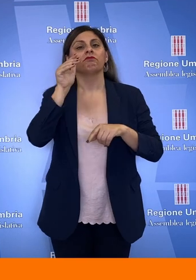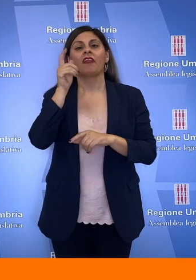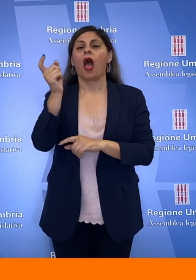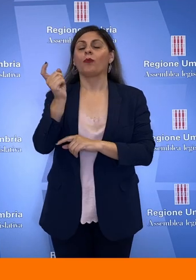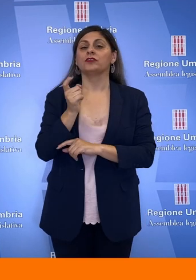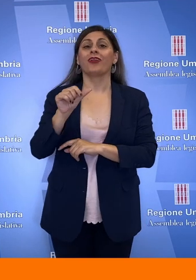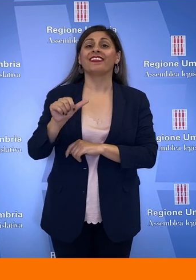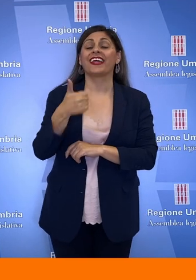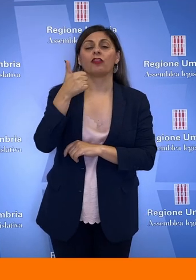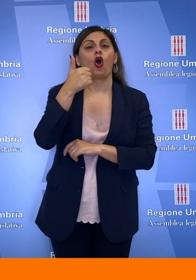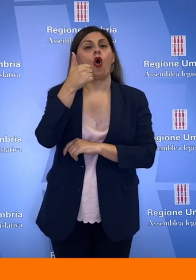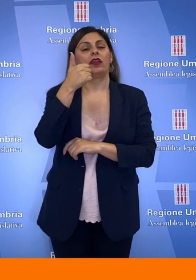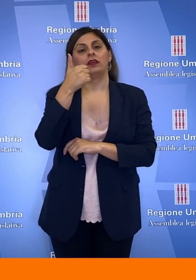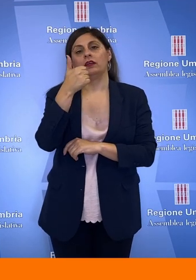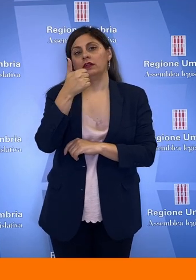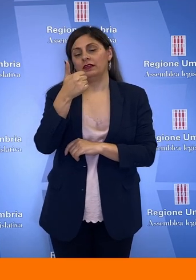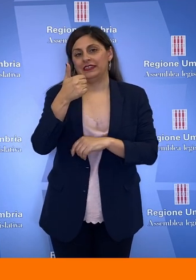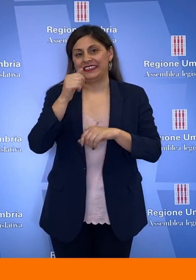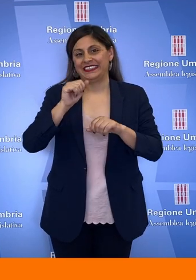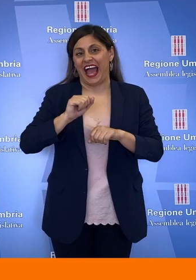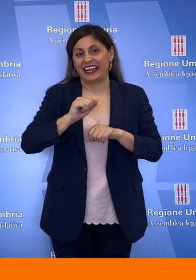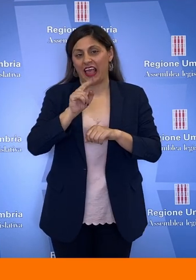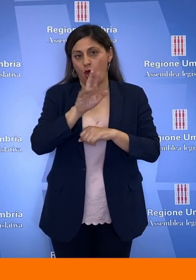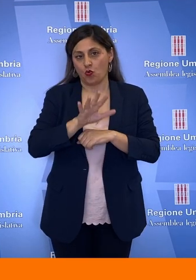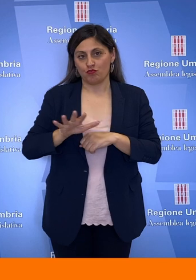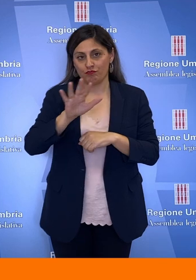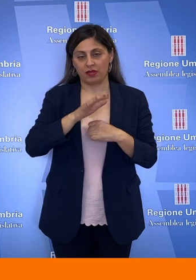audizione dei direttori della Sanità Umbra.